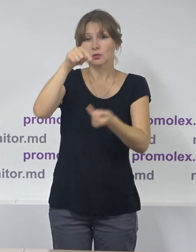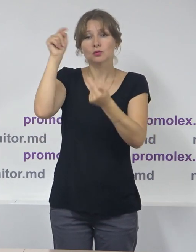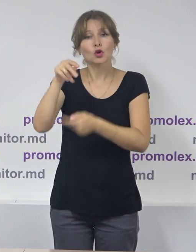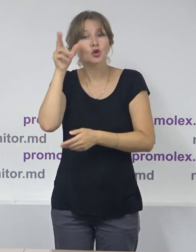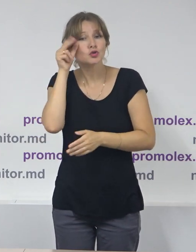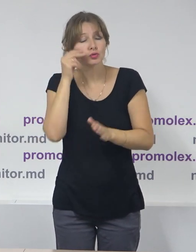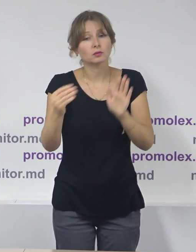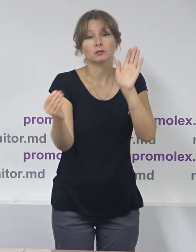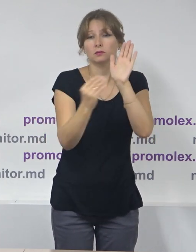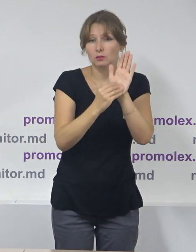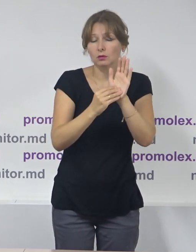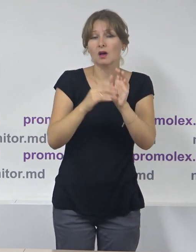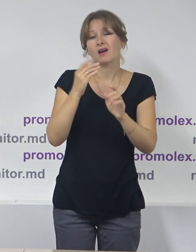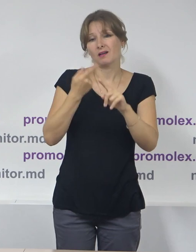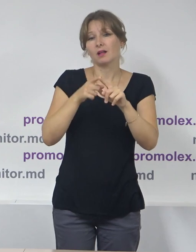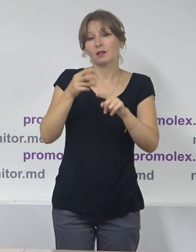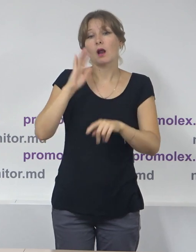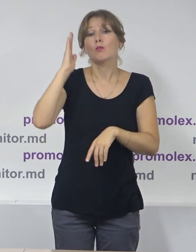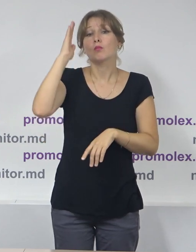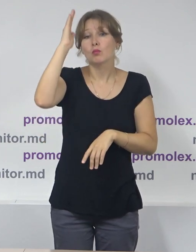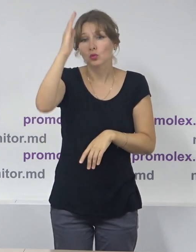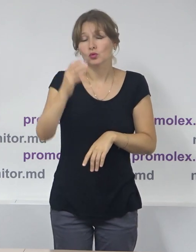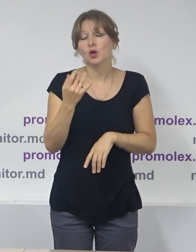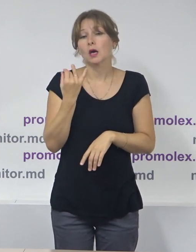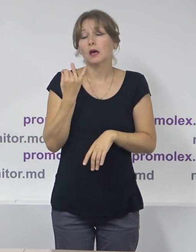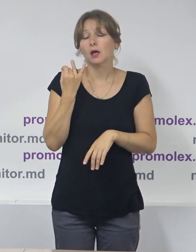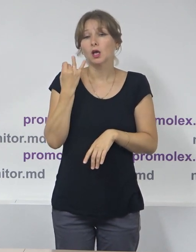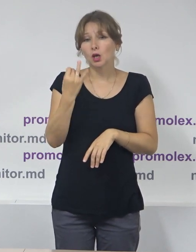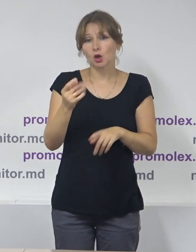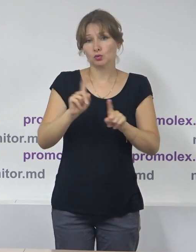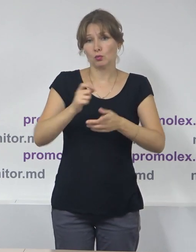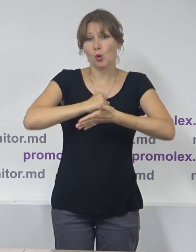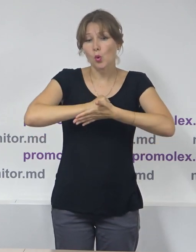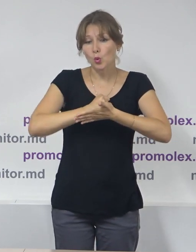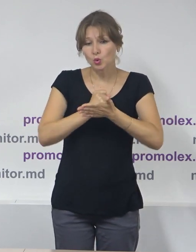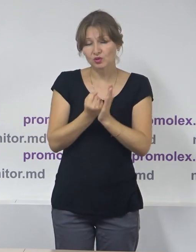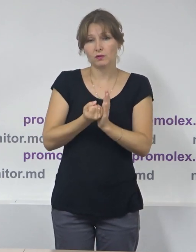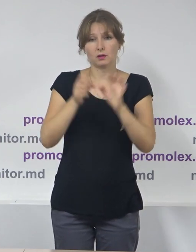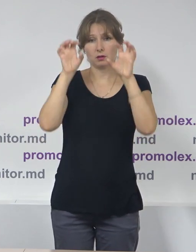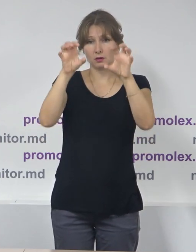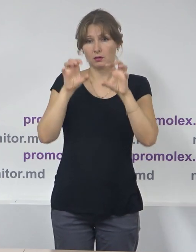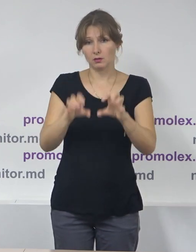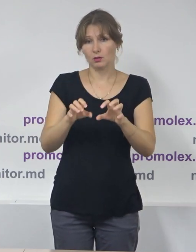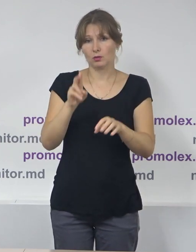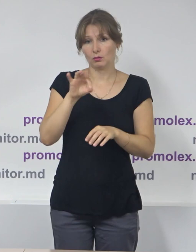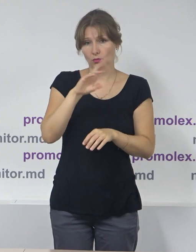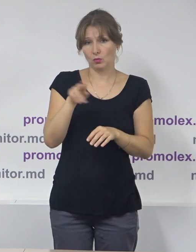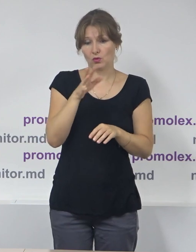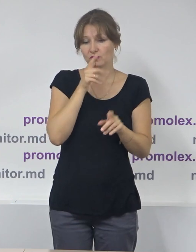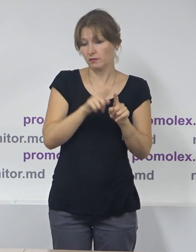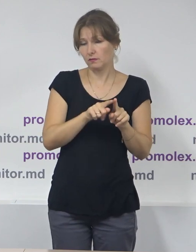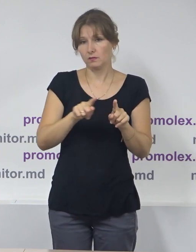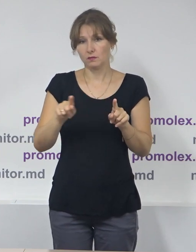în viitor, cel puțin reișind din definiția în vigoare a ceea ce în cod se numește perioada electorală.